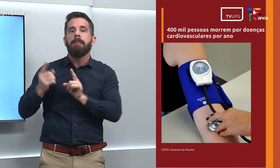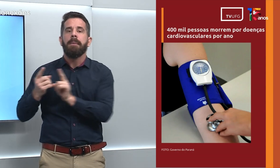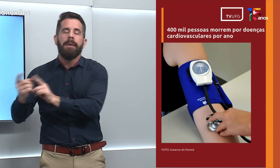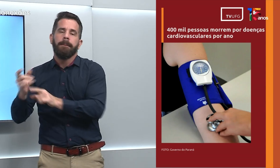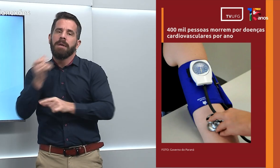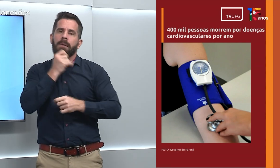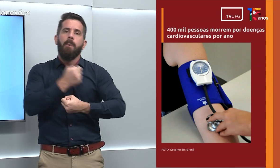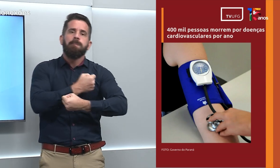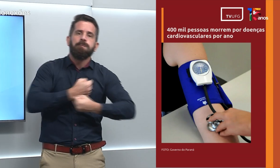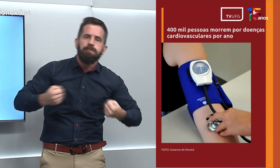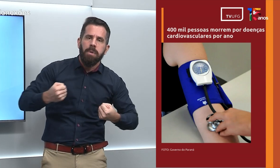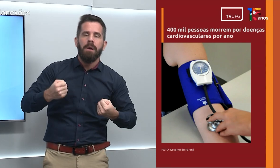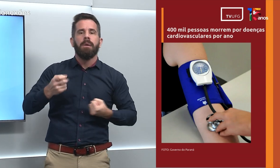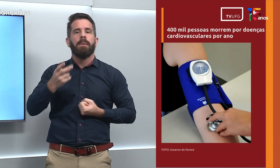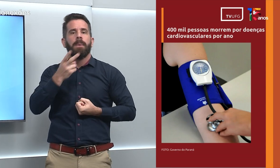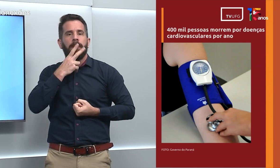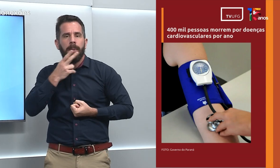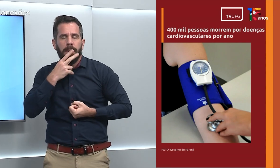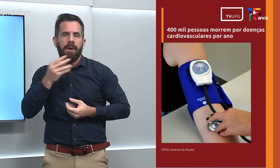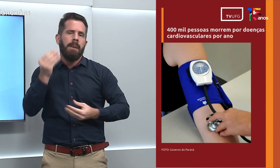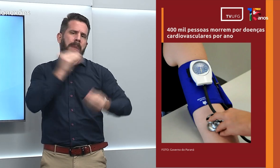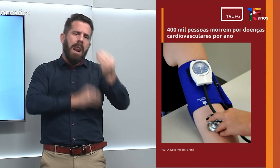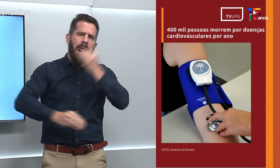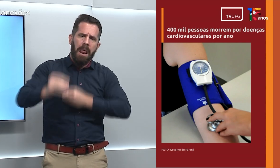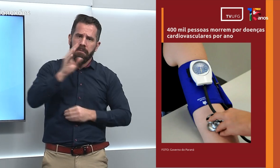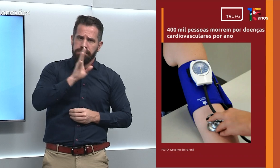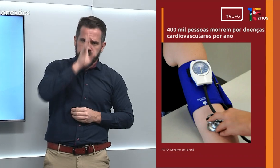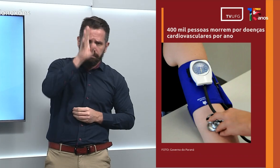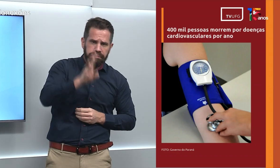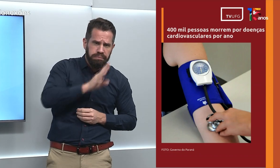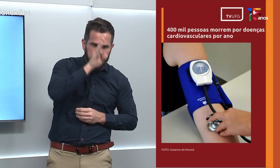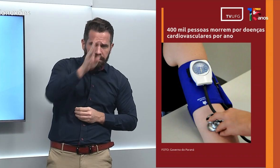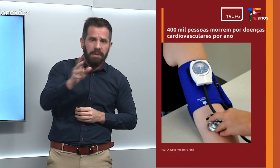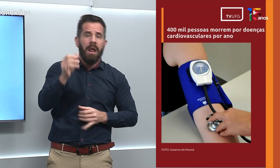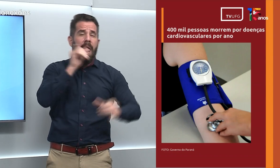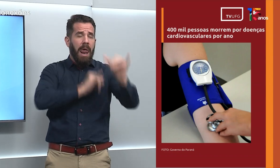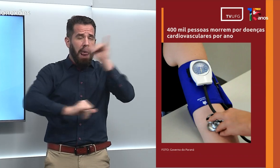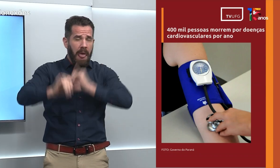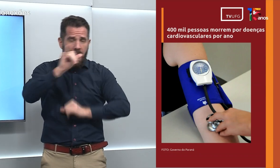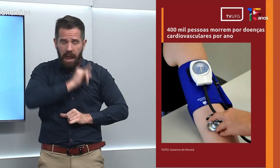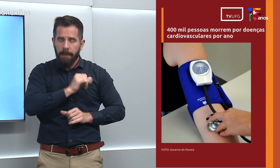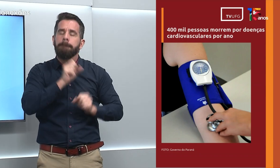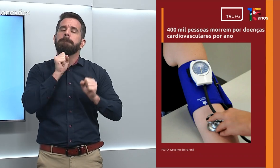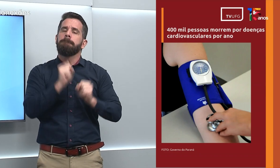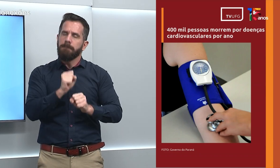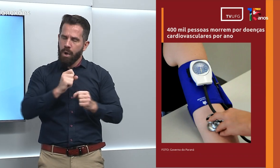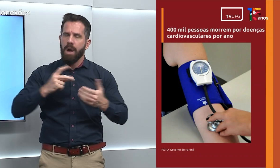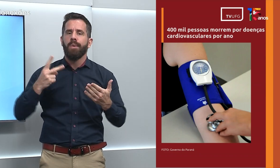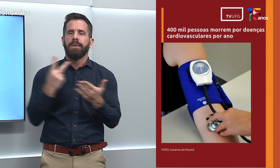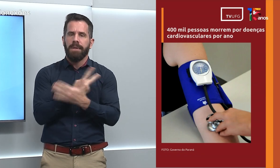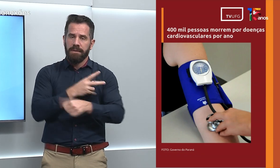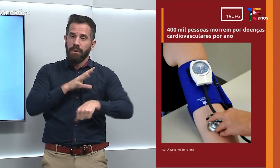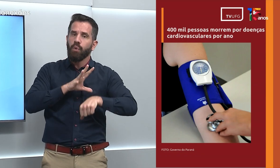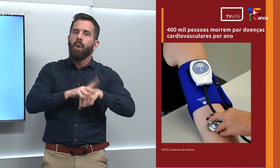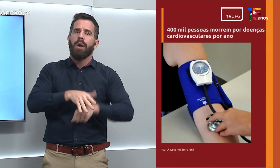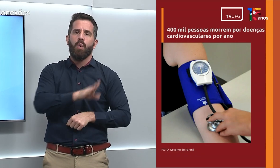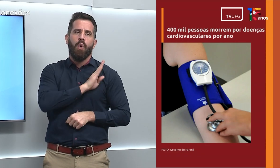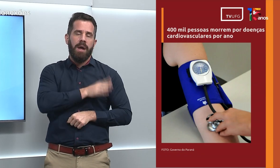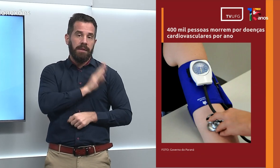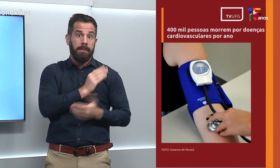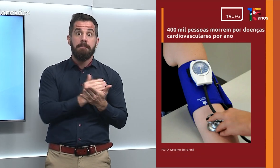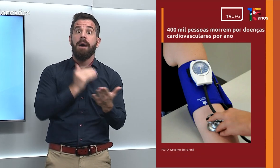alimentação, tabagismo, consumo excessivo de álcool podem aumentar o risco de doenças cardiovasculares.